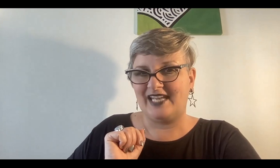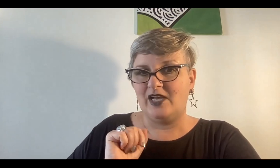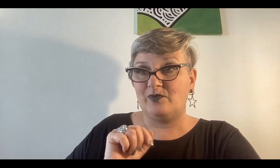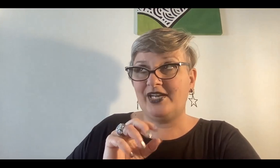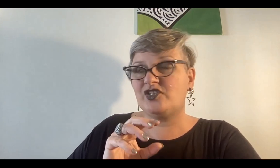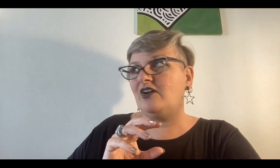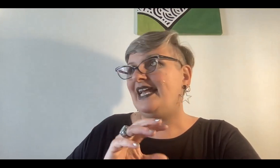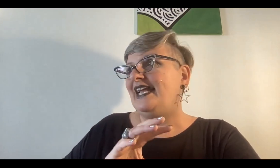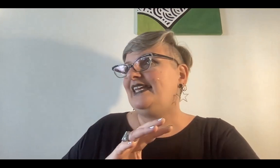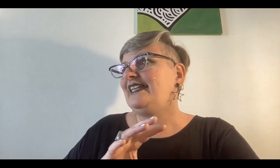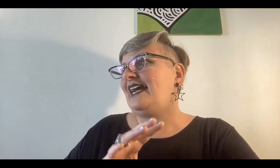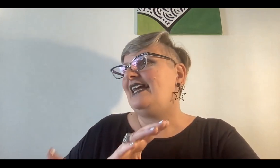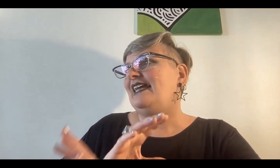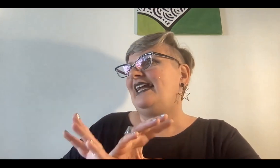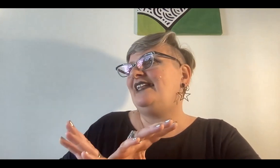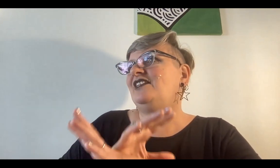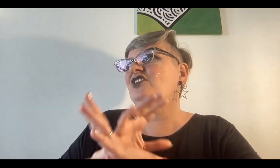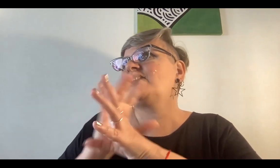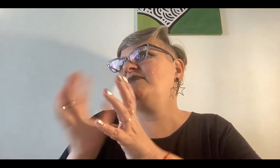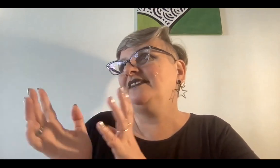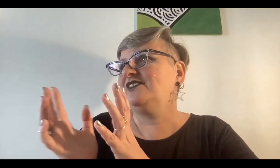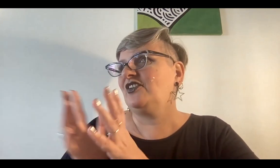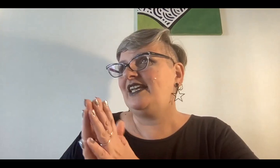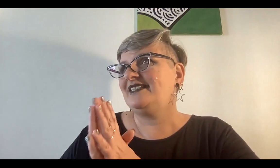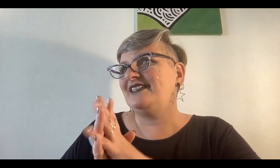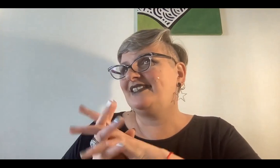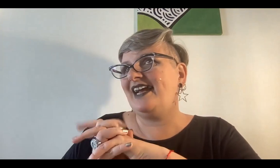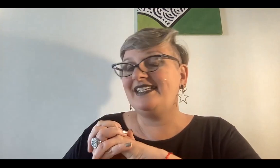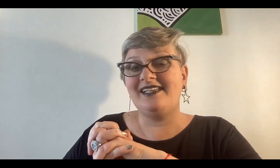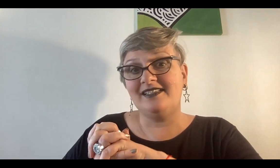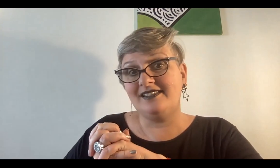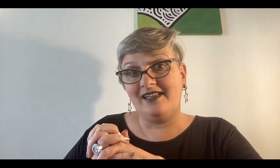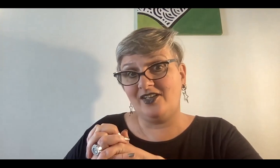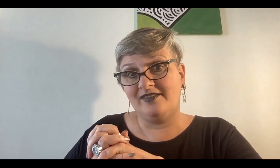Por eso, este endiosamiento de la ciencia es innecesario.